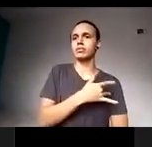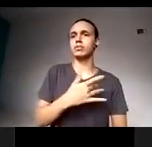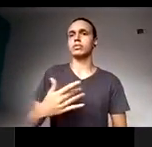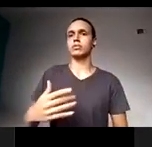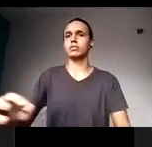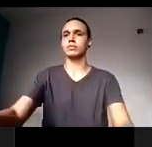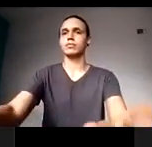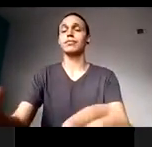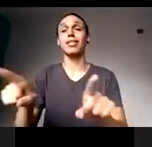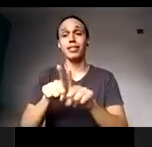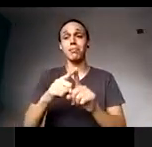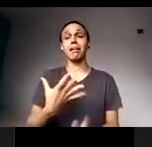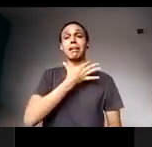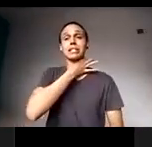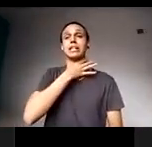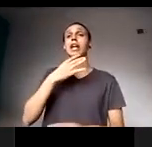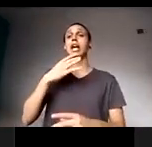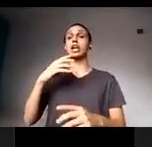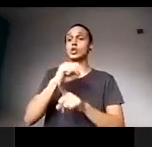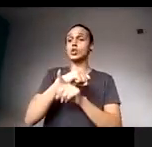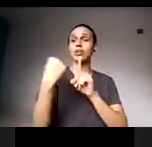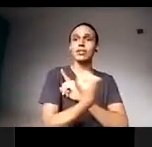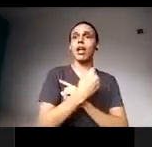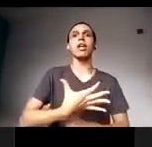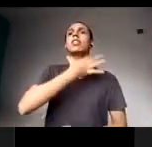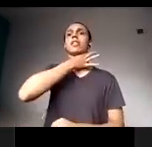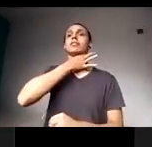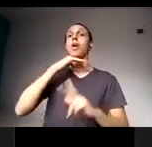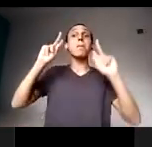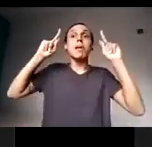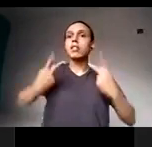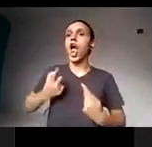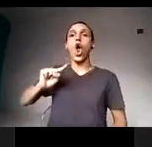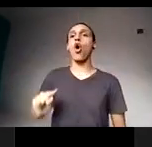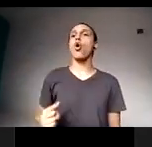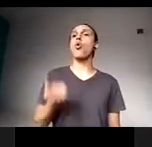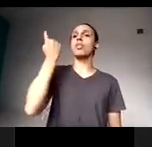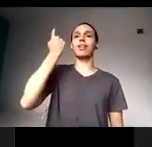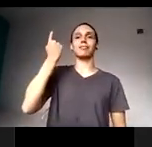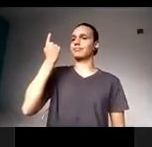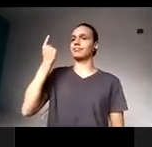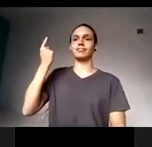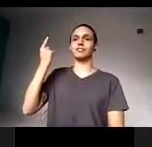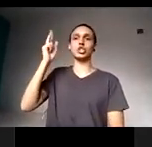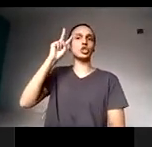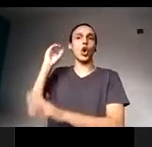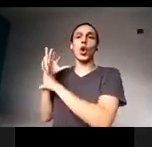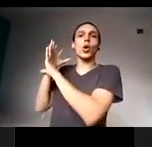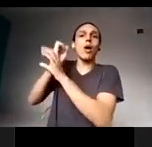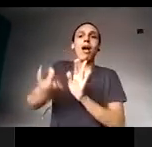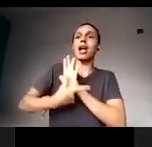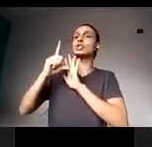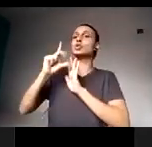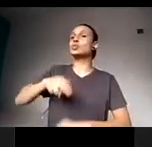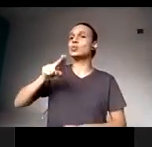social, uma crise humanitária sem precedente para nós todos, né, em que estamos perdendo muitas vidas,